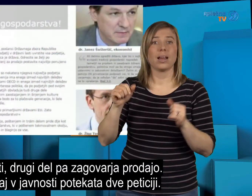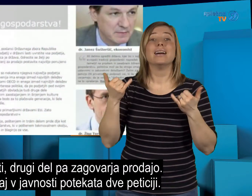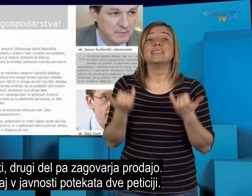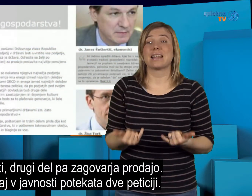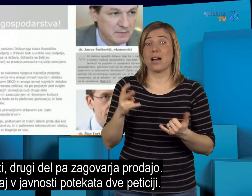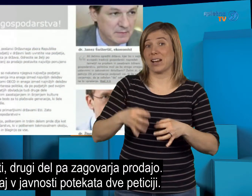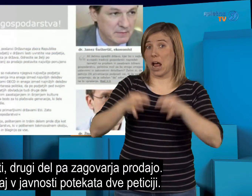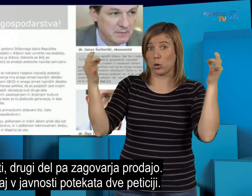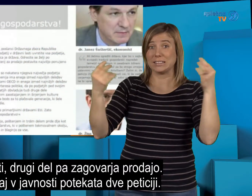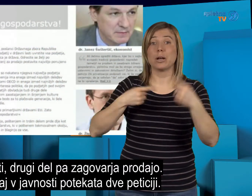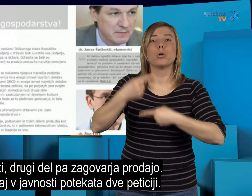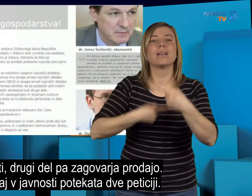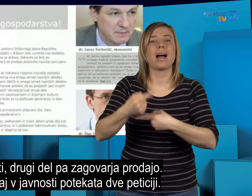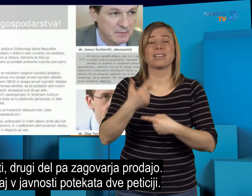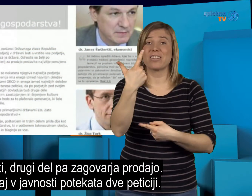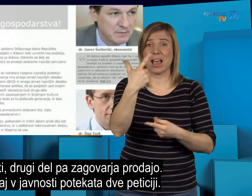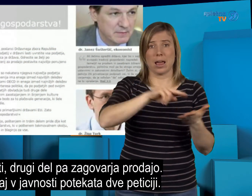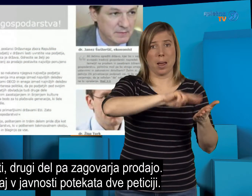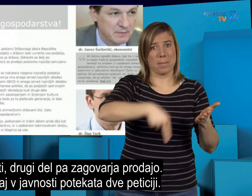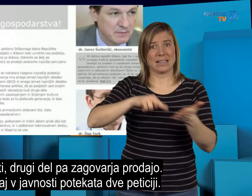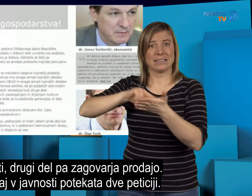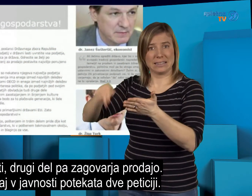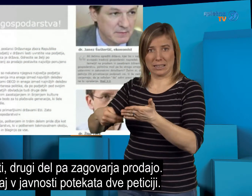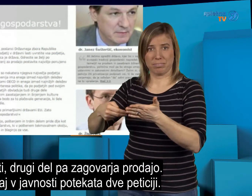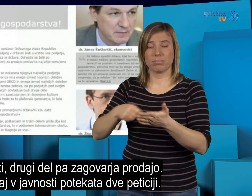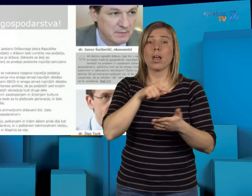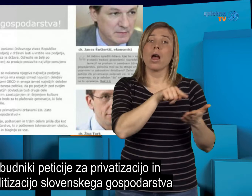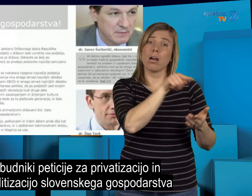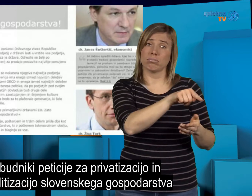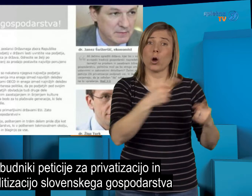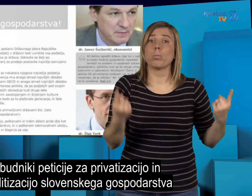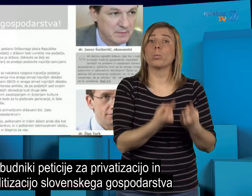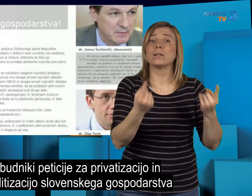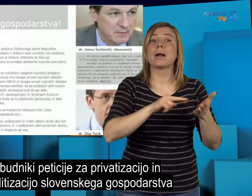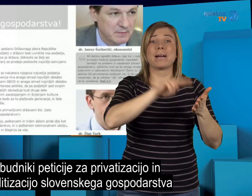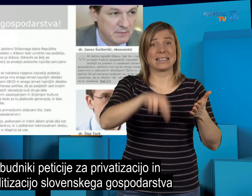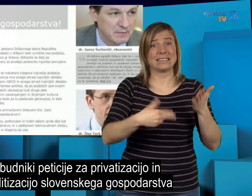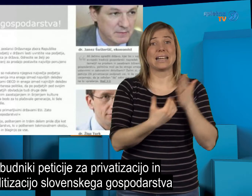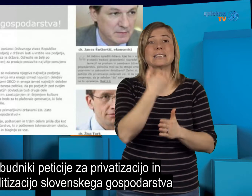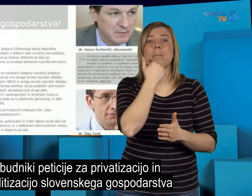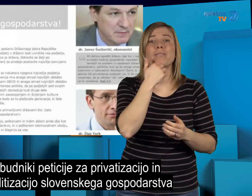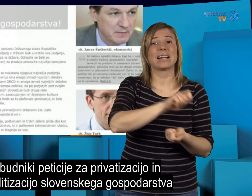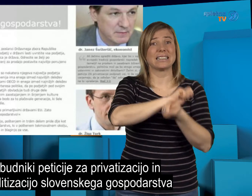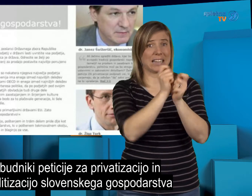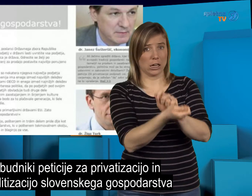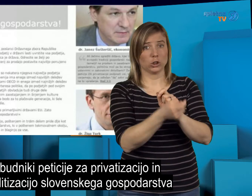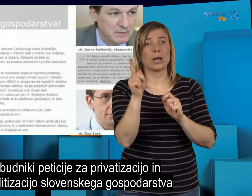Zdaj je v javnosti potekata dve peticiji. Pobudniki peticije za privatizacijo in